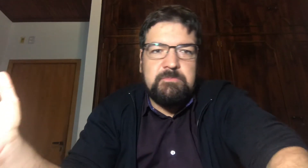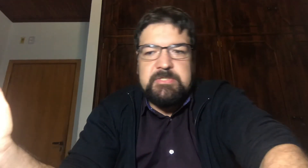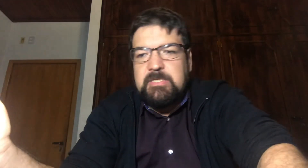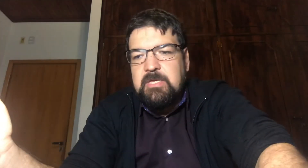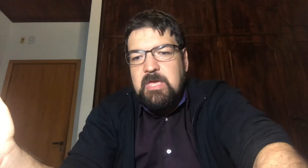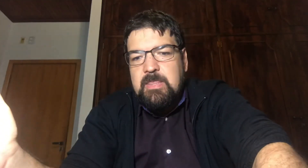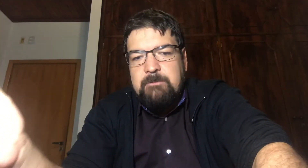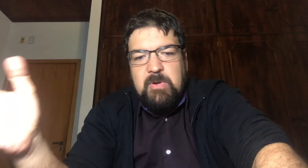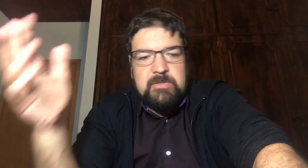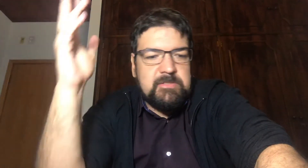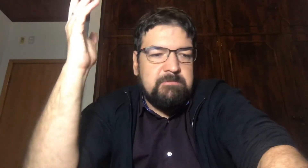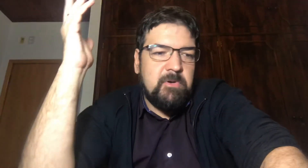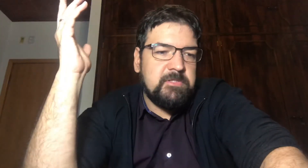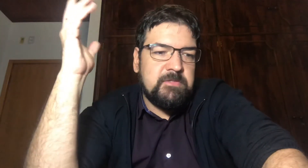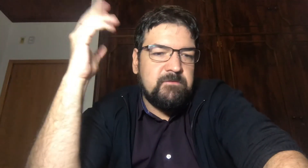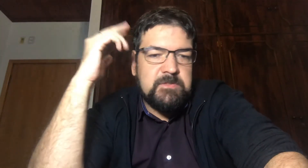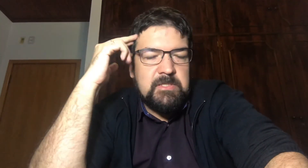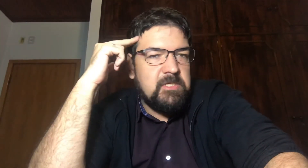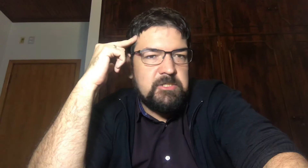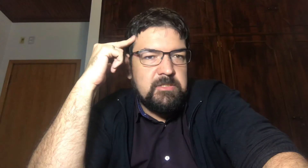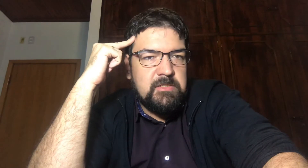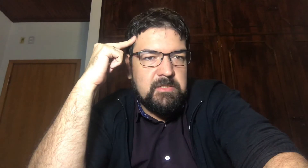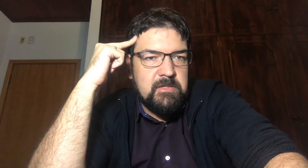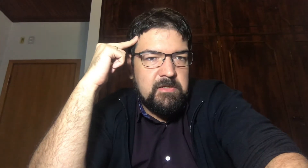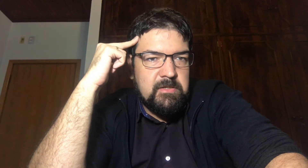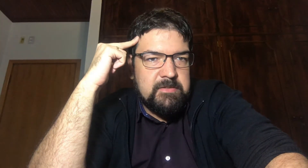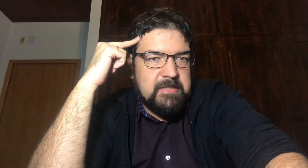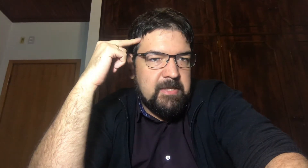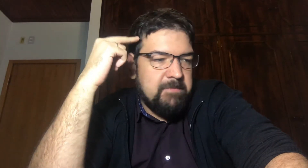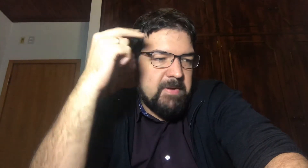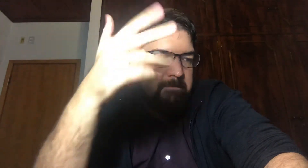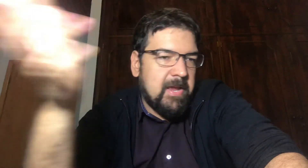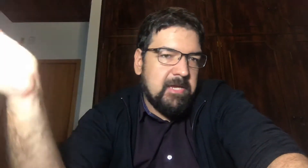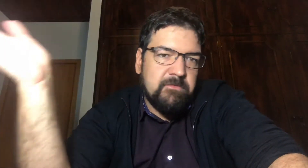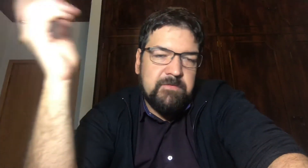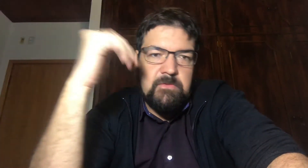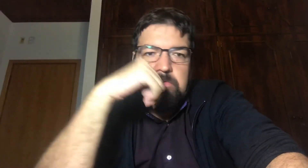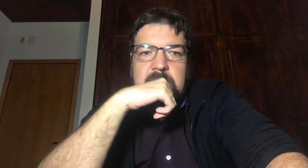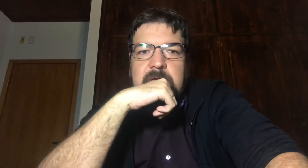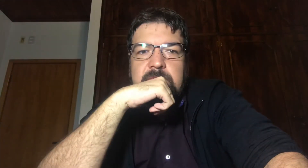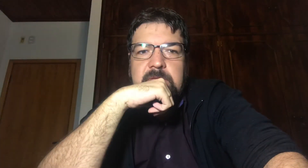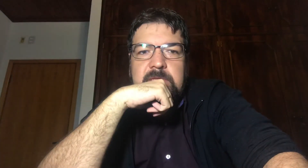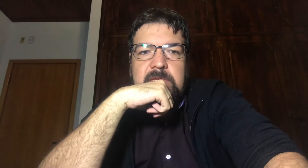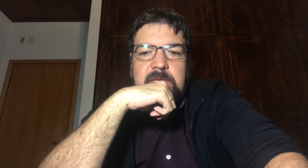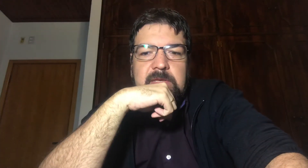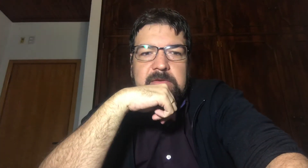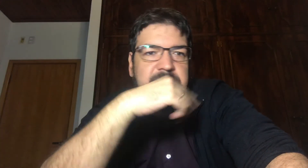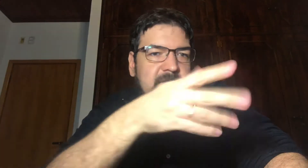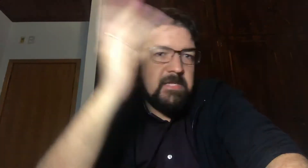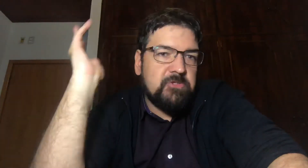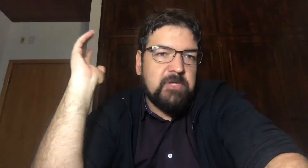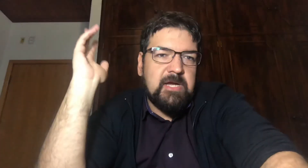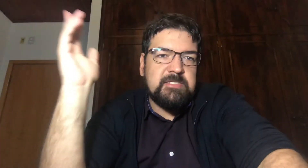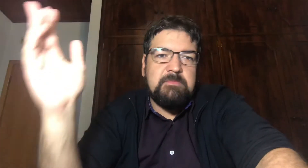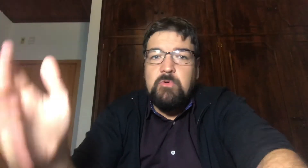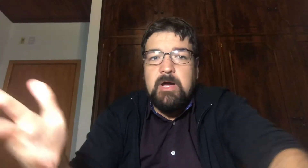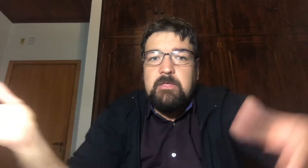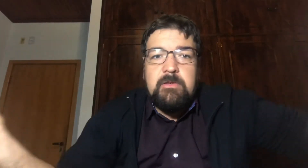tipo assim Na pior das hipóteses Você deixa de Sei lá Ir para a praia No final do ano E Fica aí na sua casa Emburrado